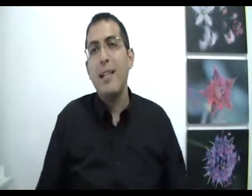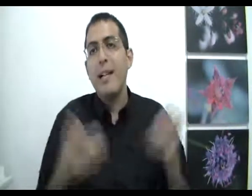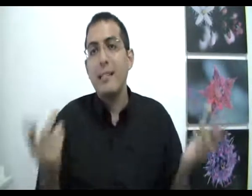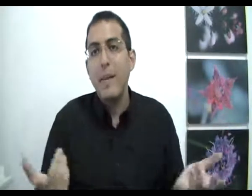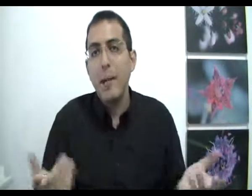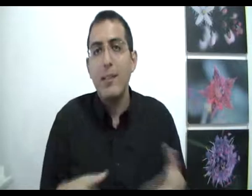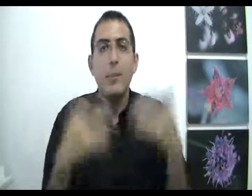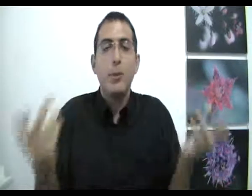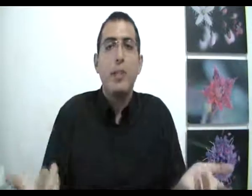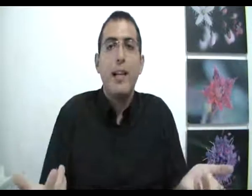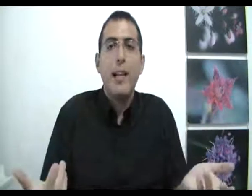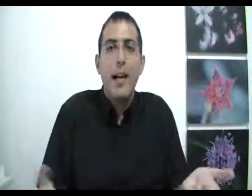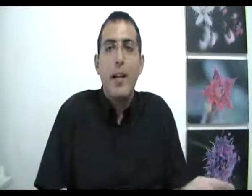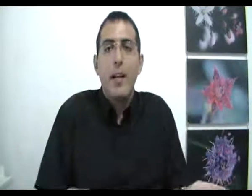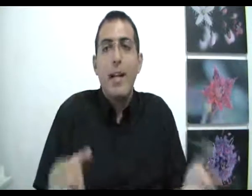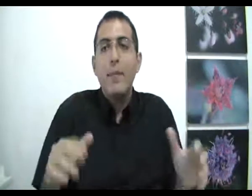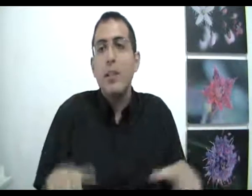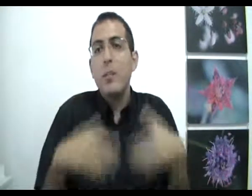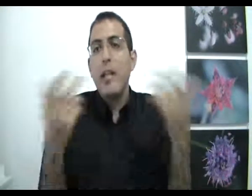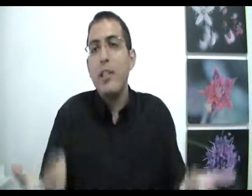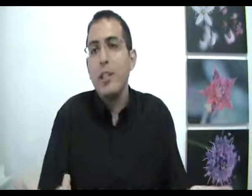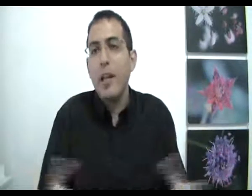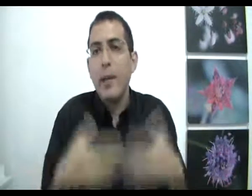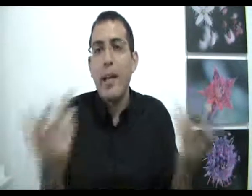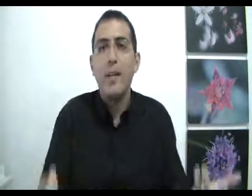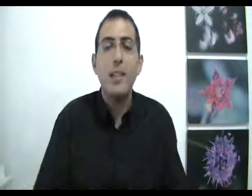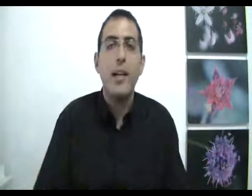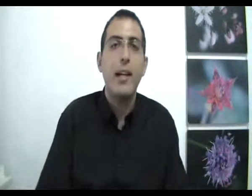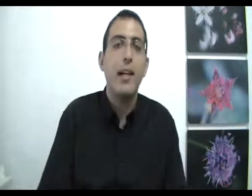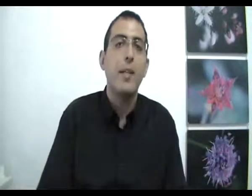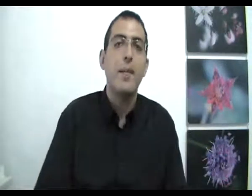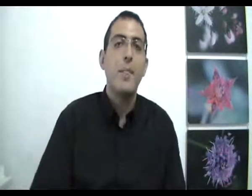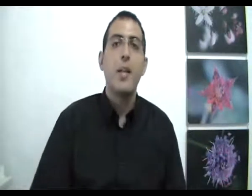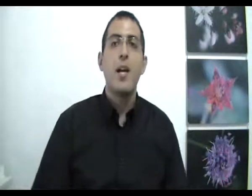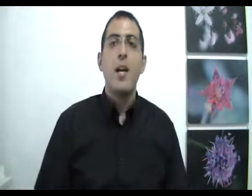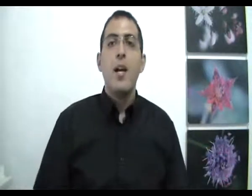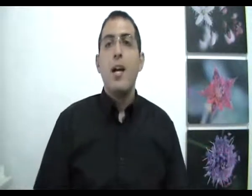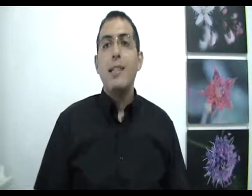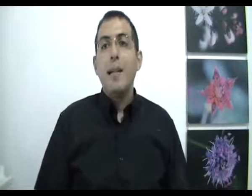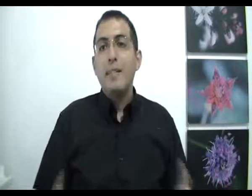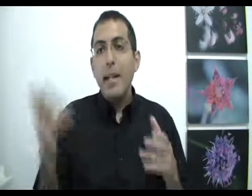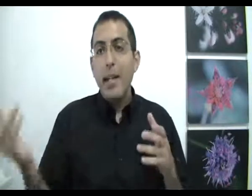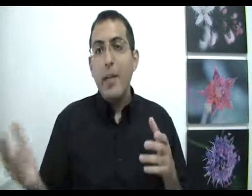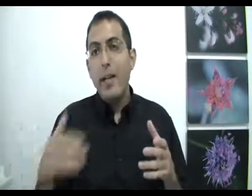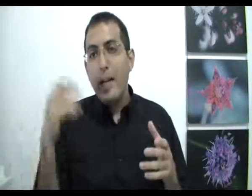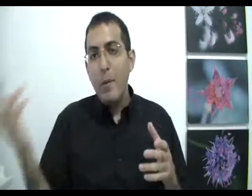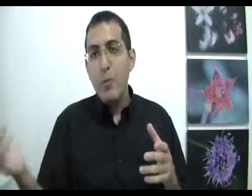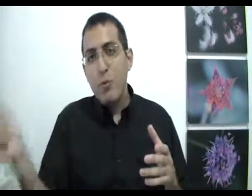אקראי, אז גם לא בחרת זה פשוט הקריא לגמרי גם זה שאתה מלכי שיש לך בחירה גם זה הקריא לגמרי אז בעצם אין לך בחירה גם אם מישהו